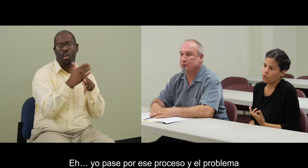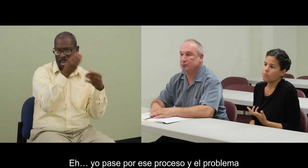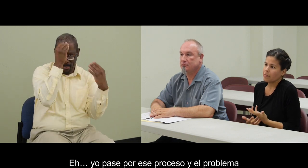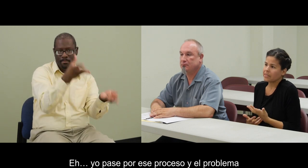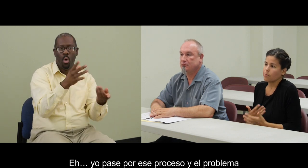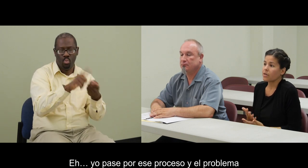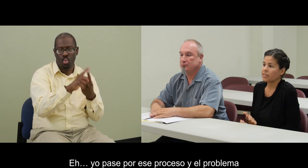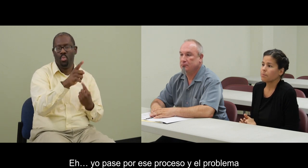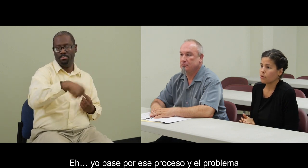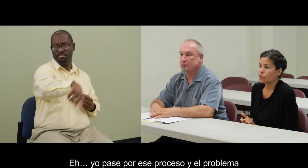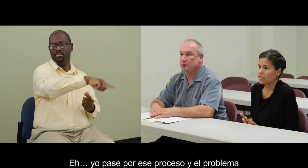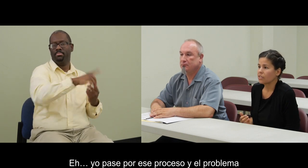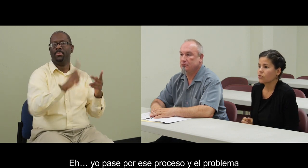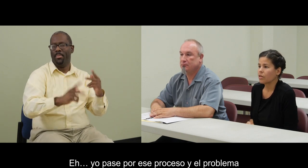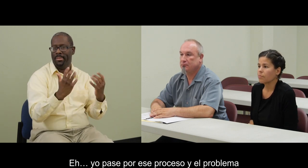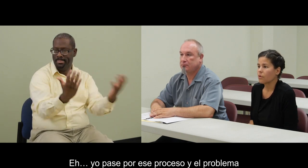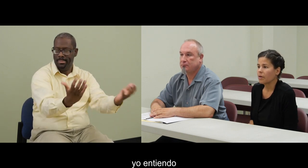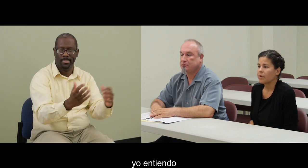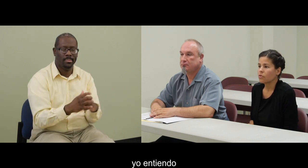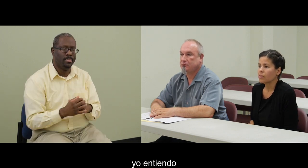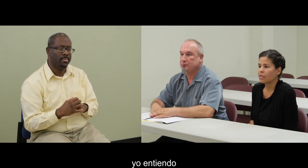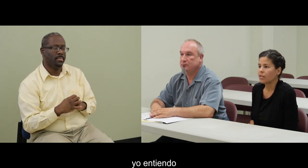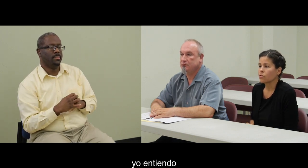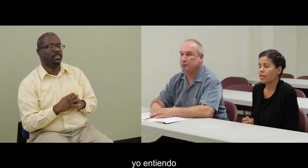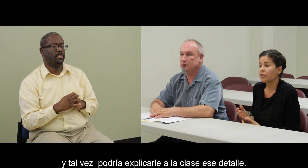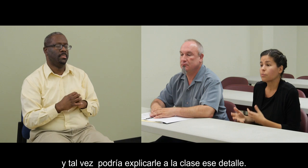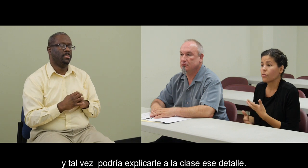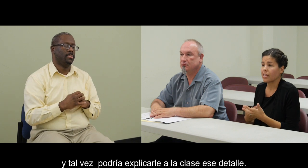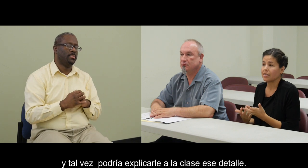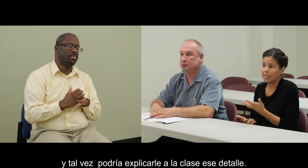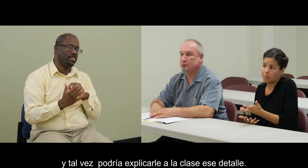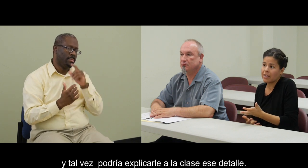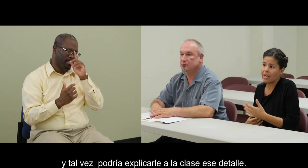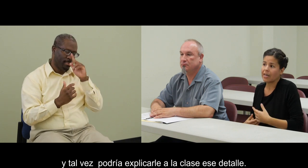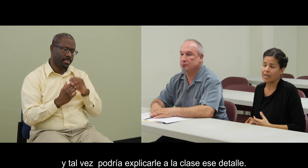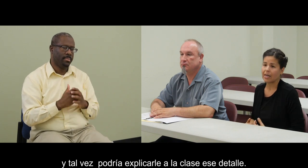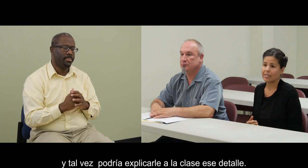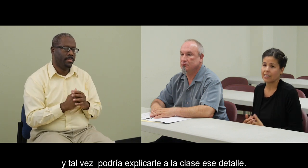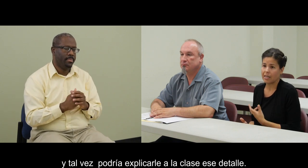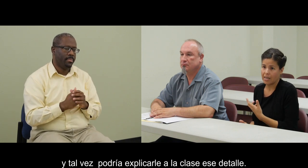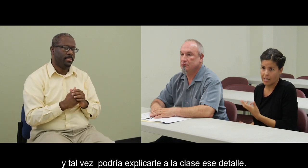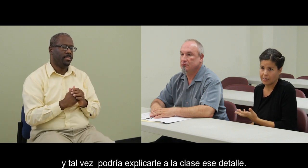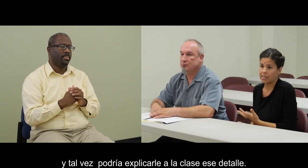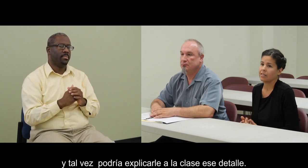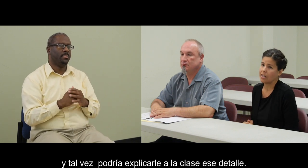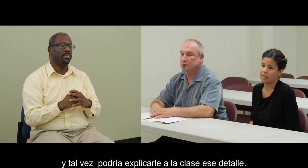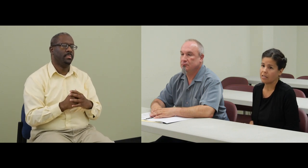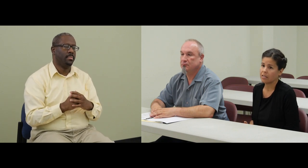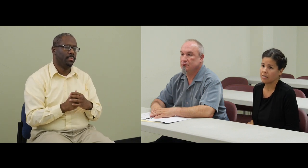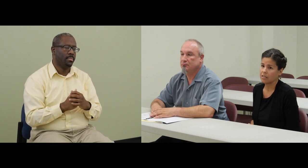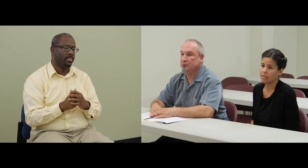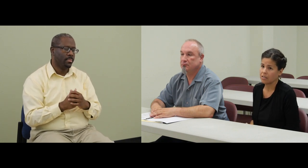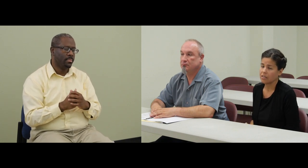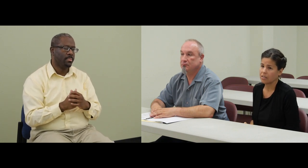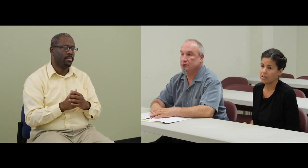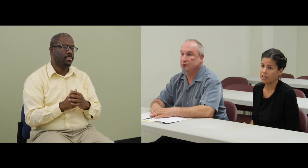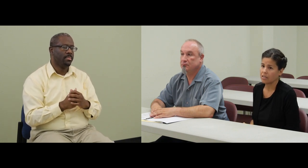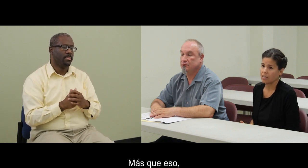Yo pasé por ese proceso y el problema y yo entiendo. Tal vez podría explicarle a la clase ese detalle.